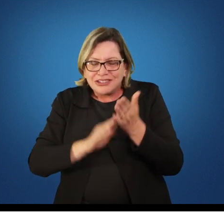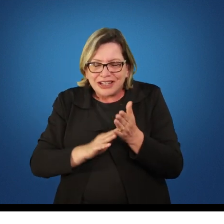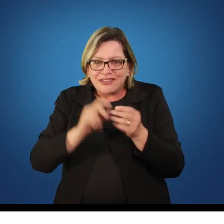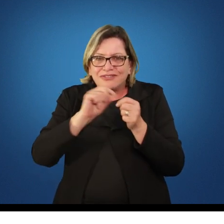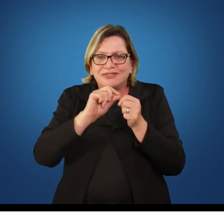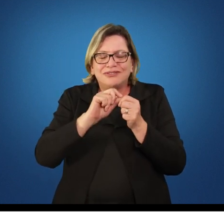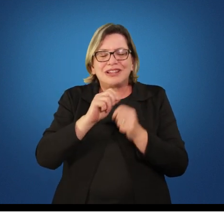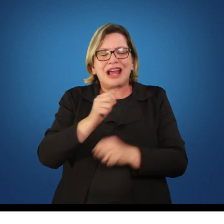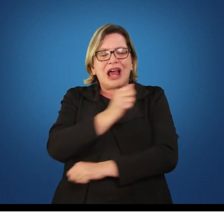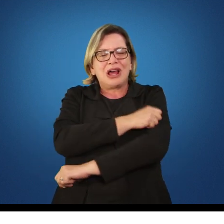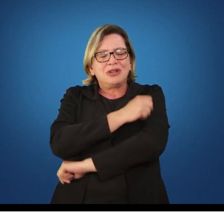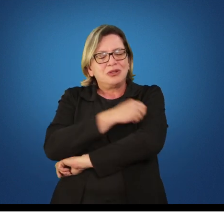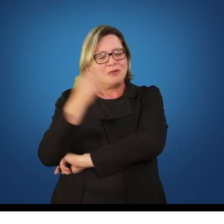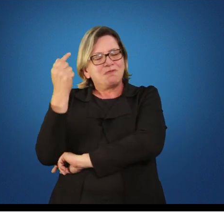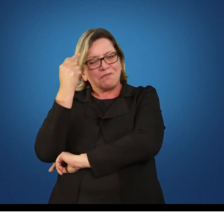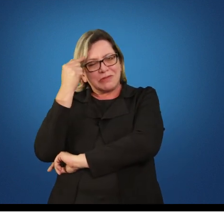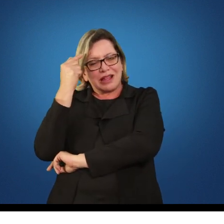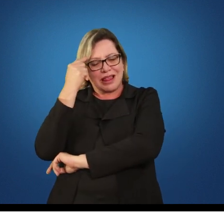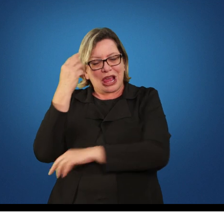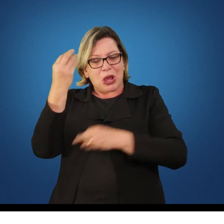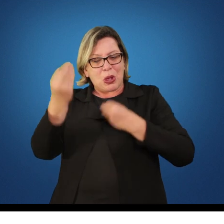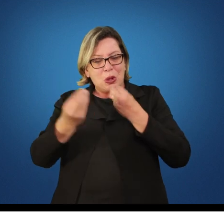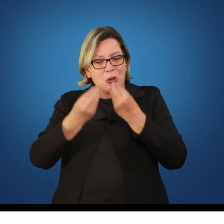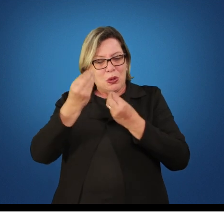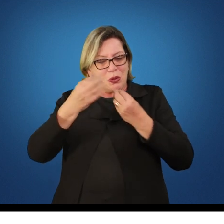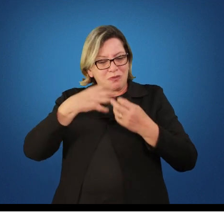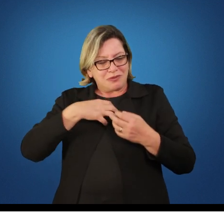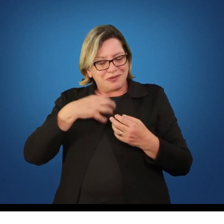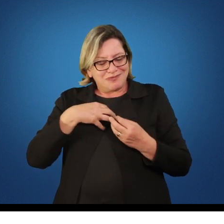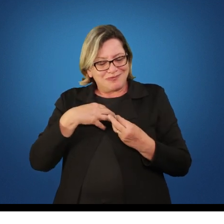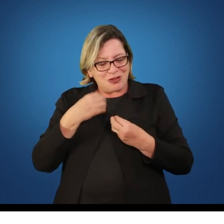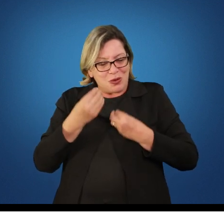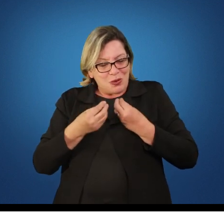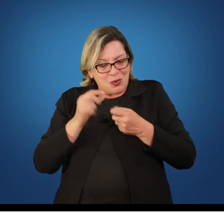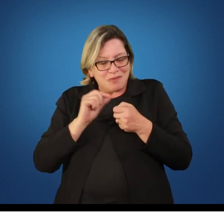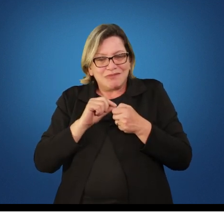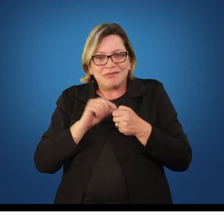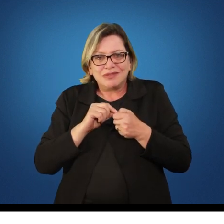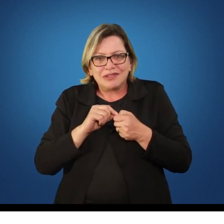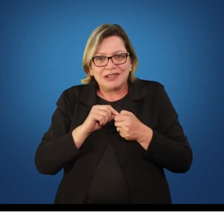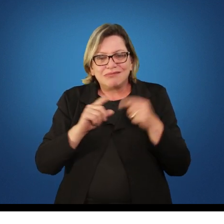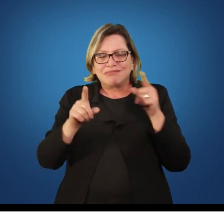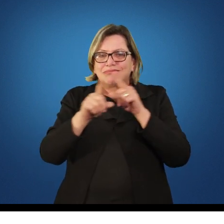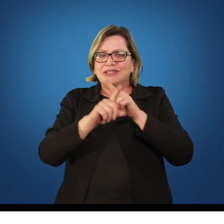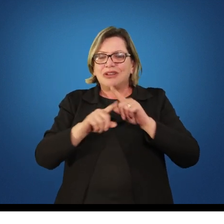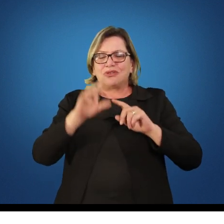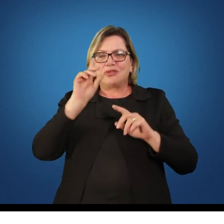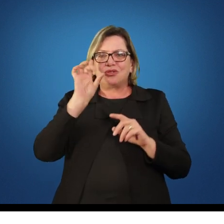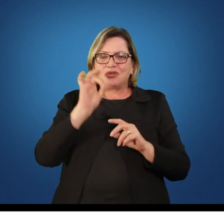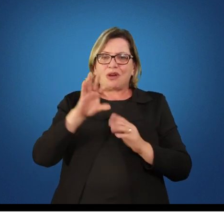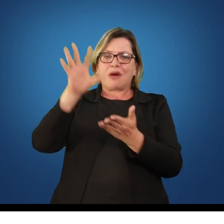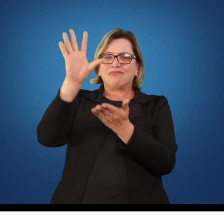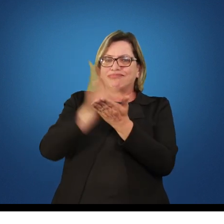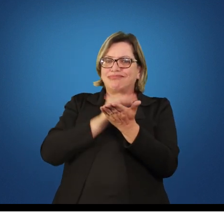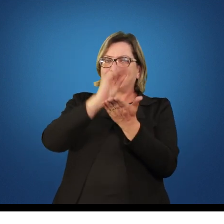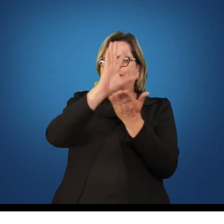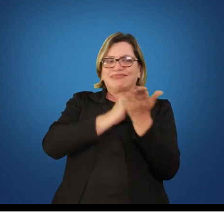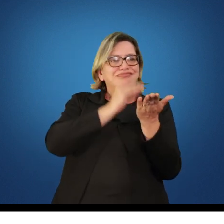o seu desempenho reflita a sua ação e não apenas reproduza aquilo que o professor